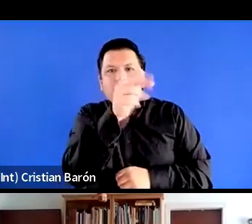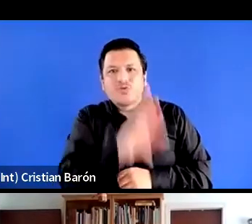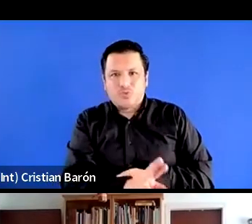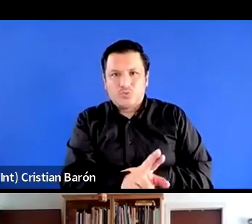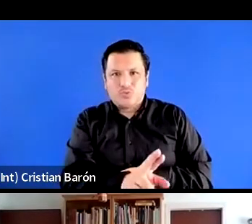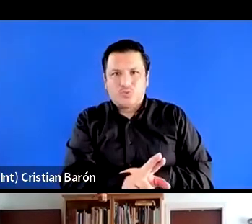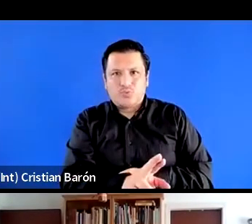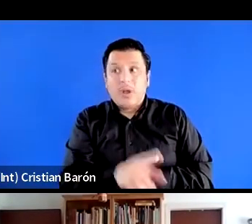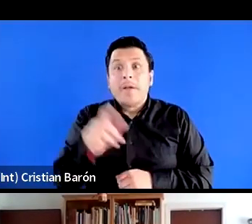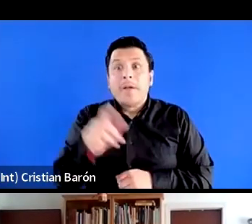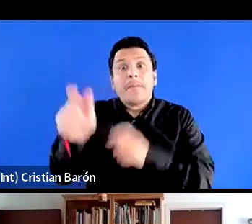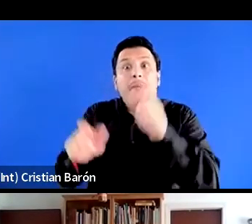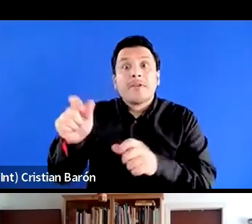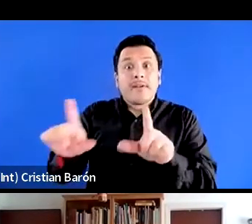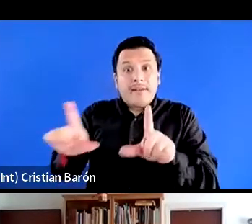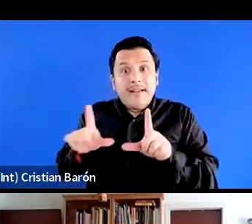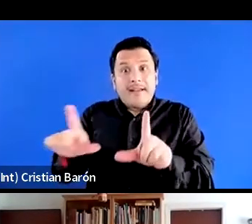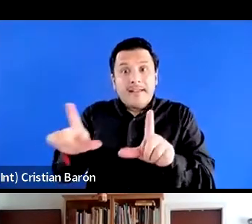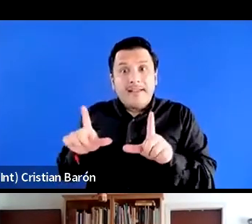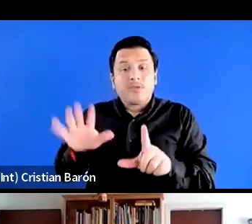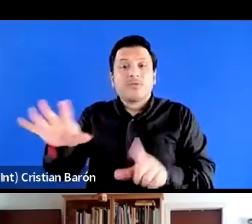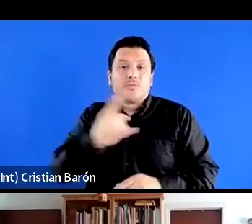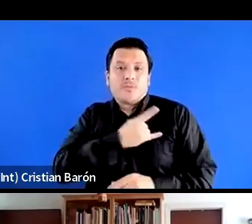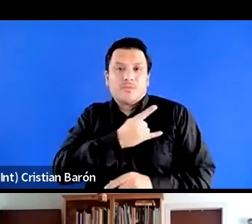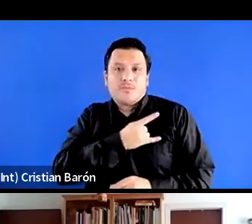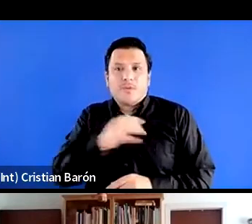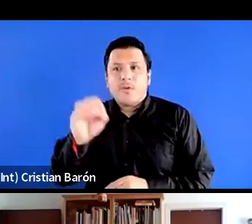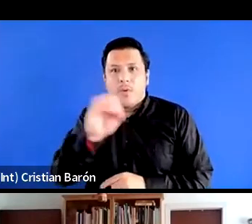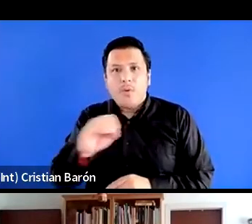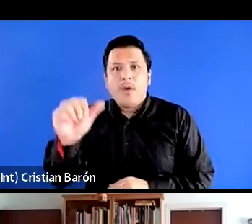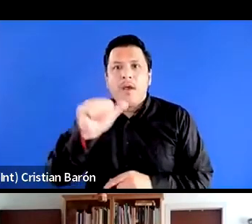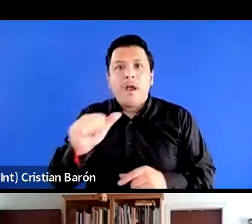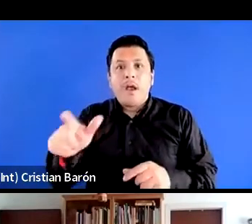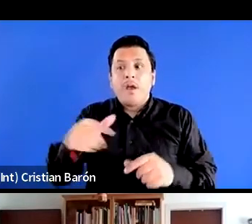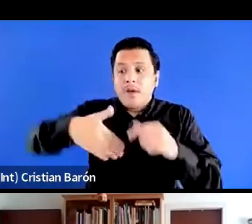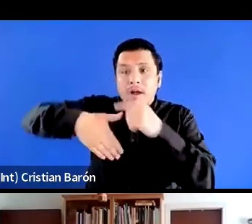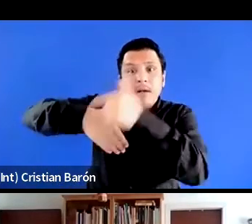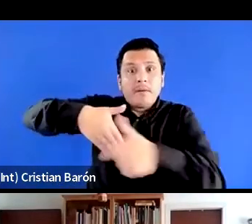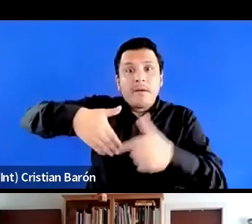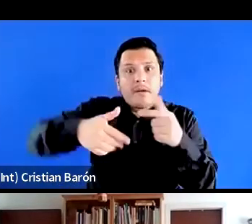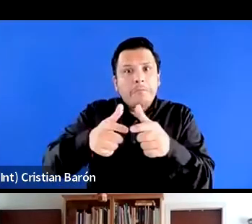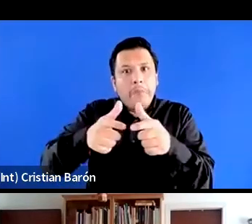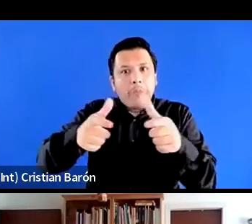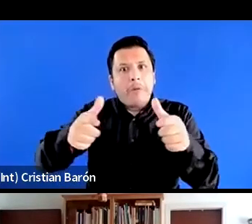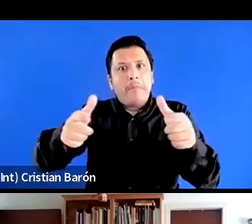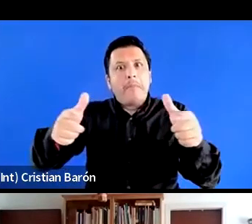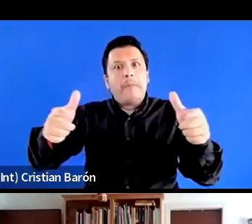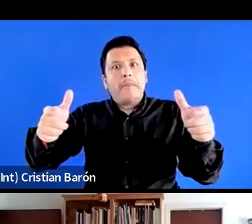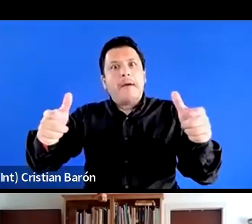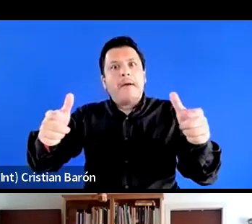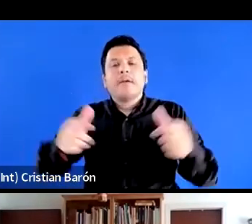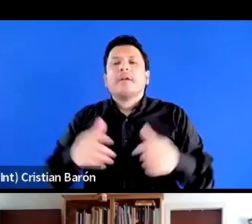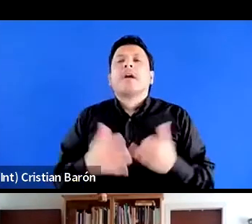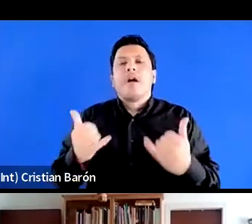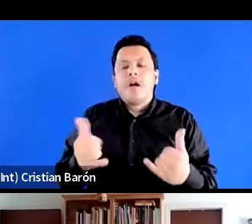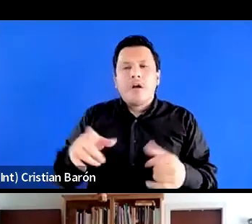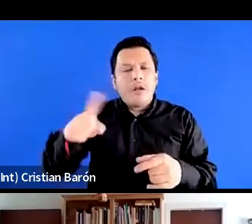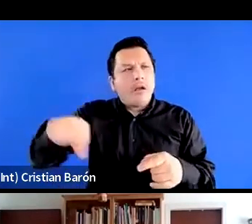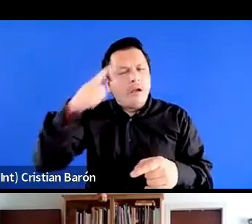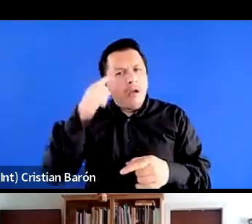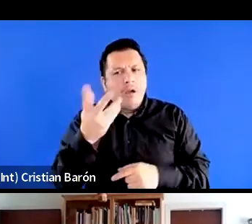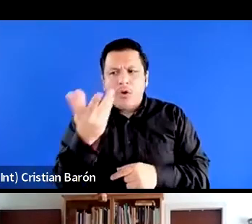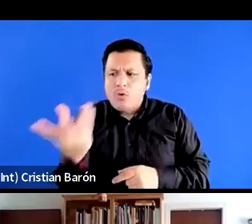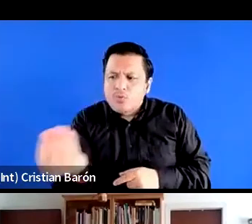universitarios, hombres y mujeres, ha crecido en América Latina, se ha empezado a nombrar este grupo